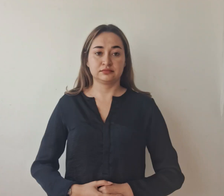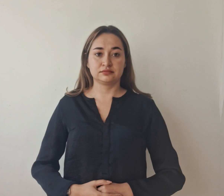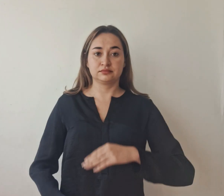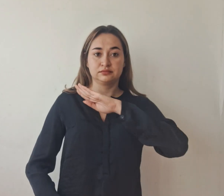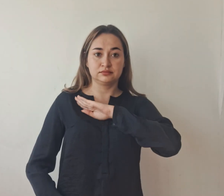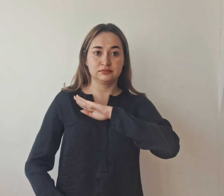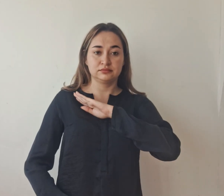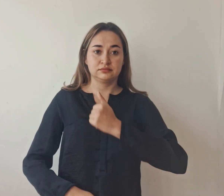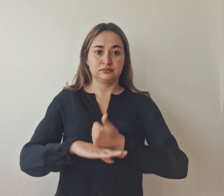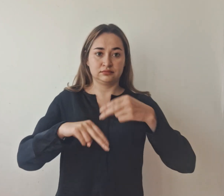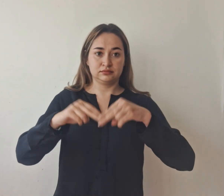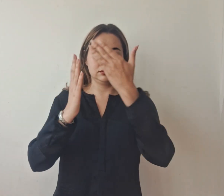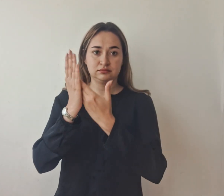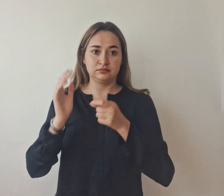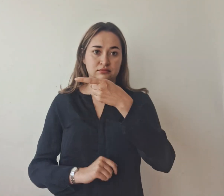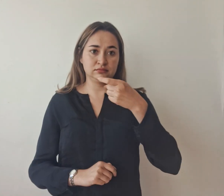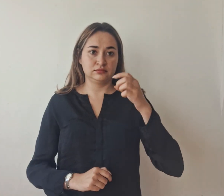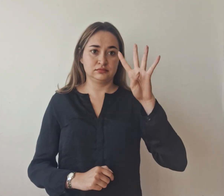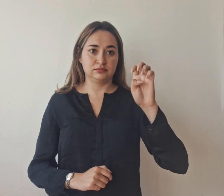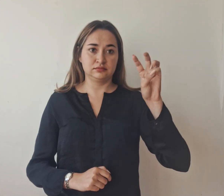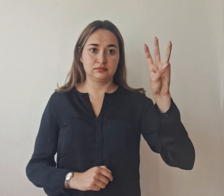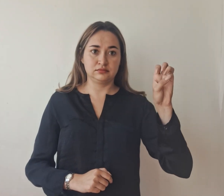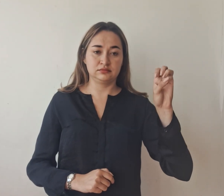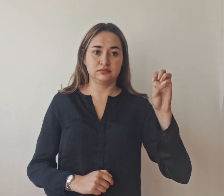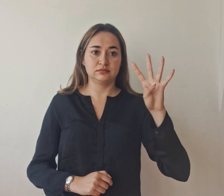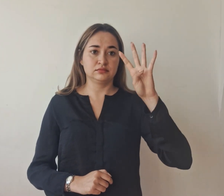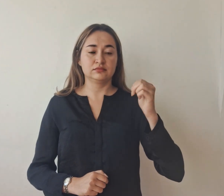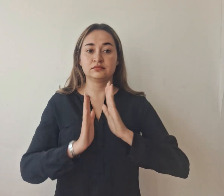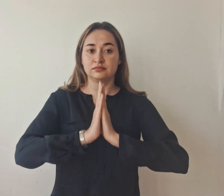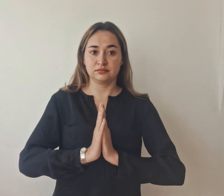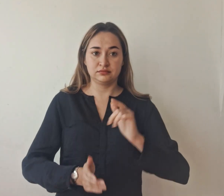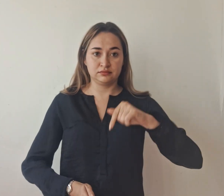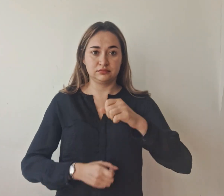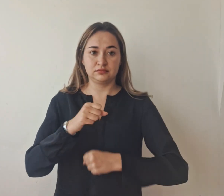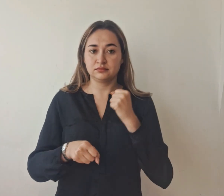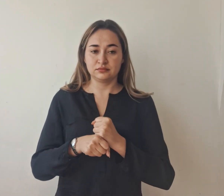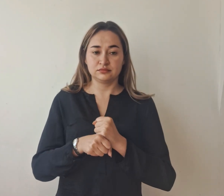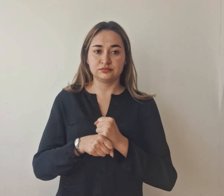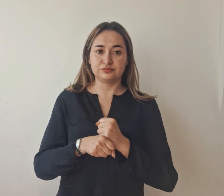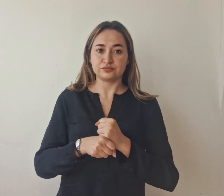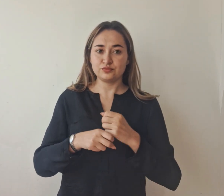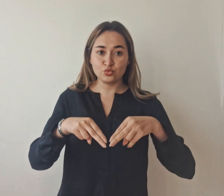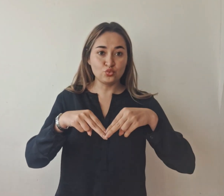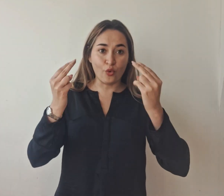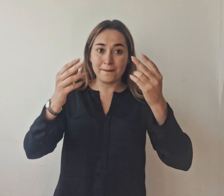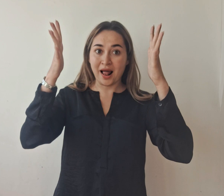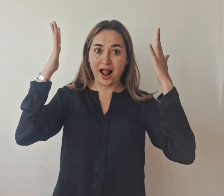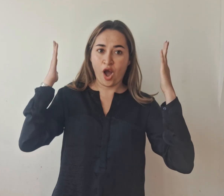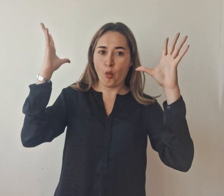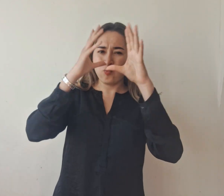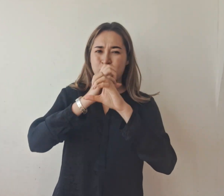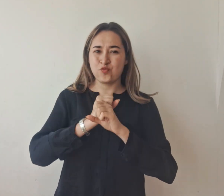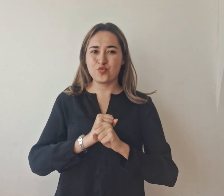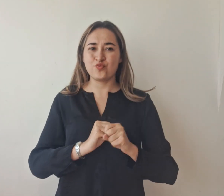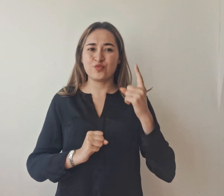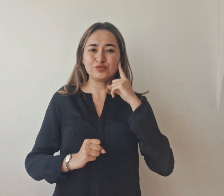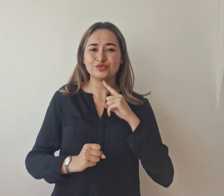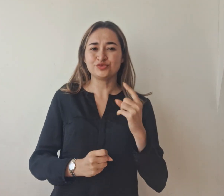9 de diciembre de 2024. Tunja celebró una mágica noche de velitas llena de arte y